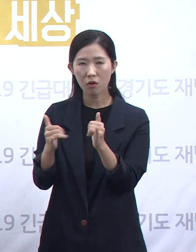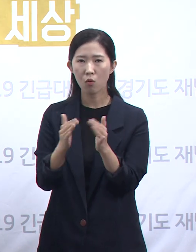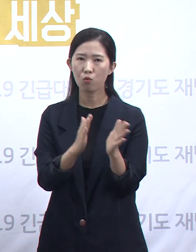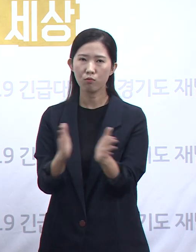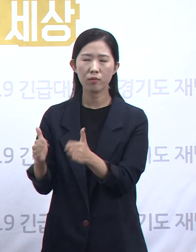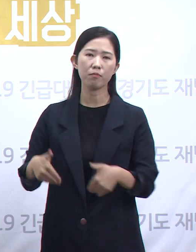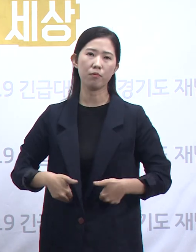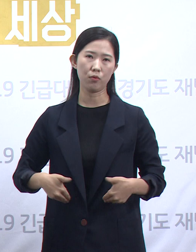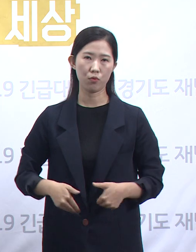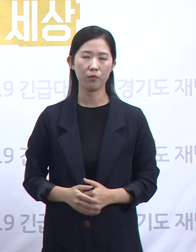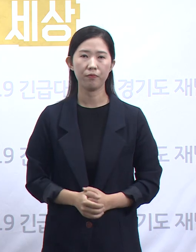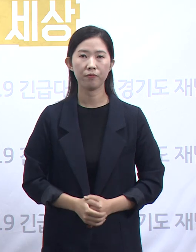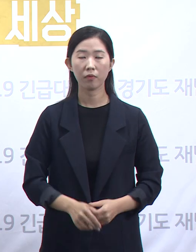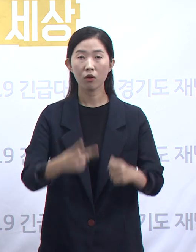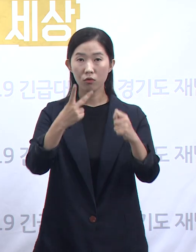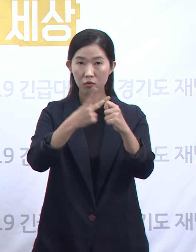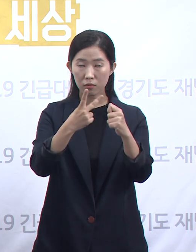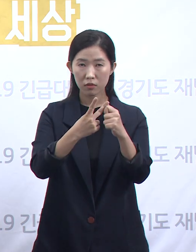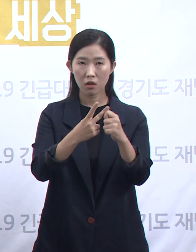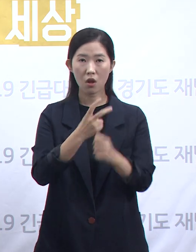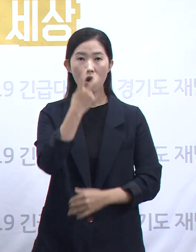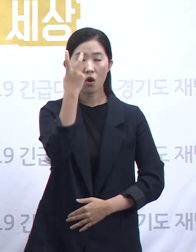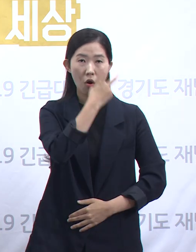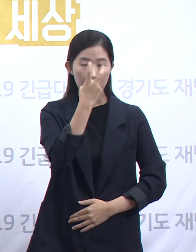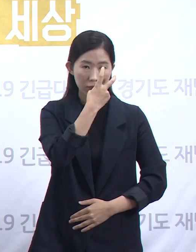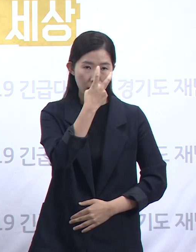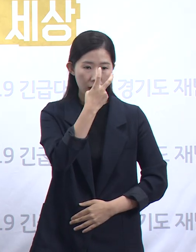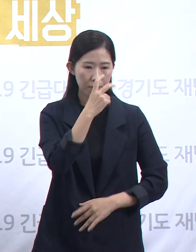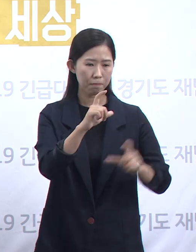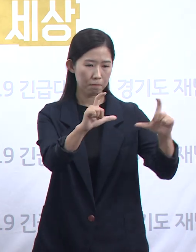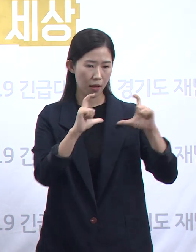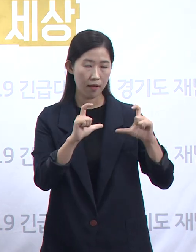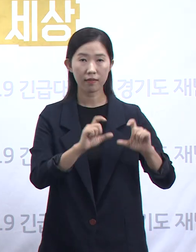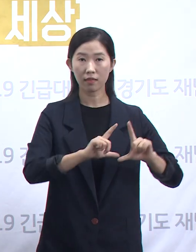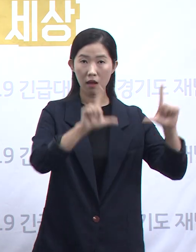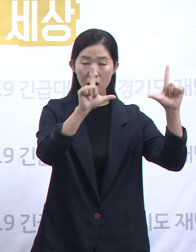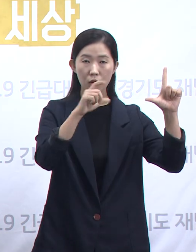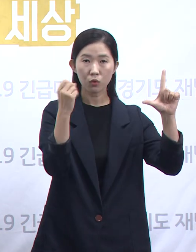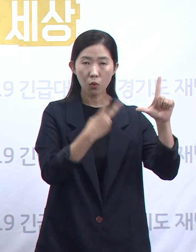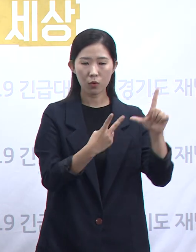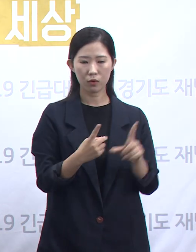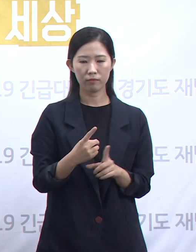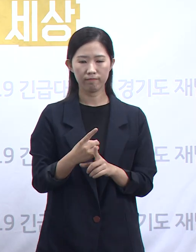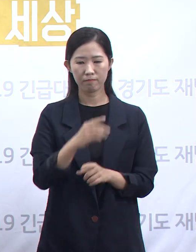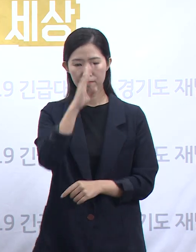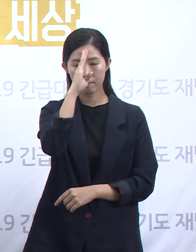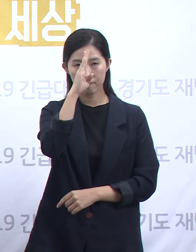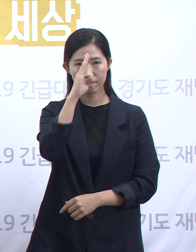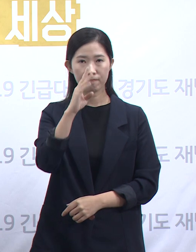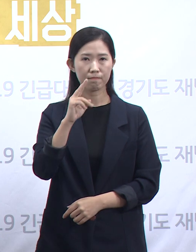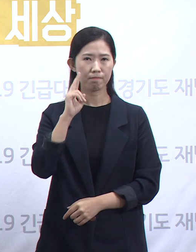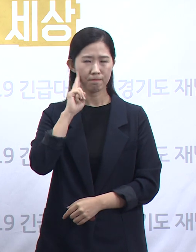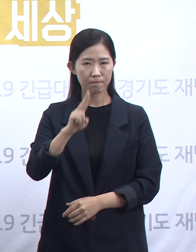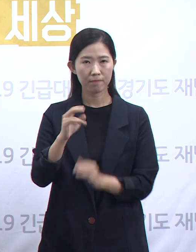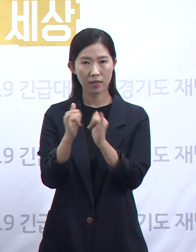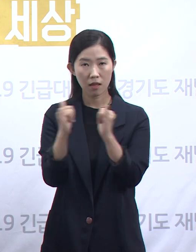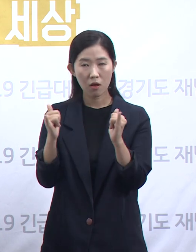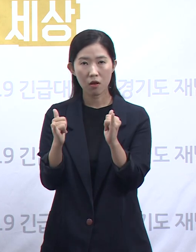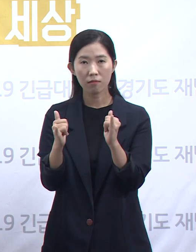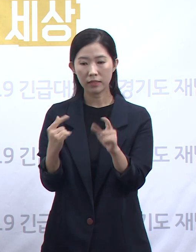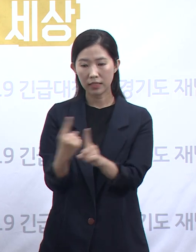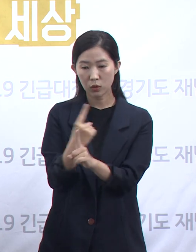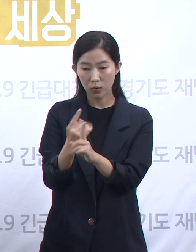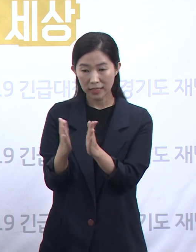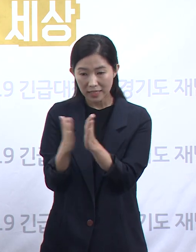검사를 통해 진단되는 날짜와 병원에서 중환자 치료가 본격적으로 진행되는 날짜 사이에는 시간차가